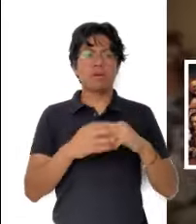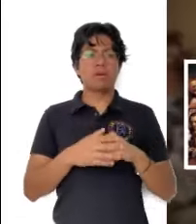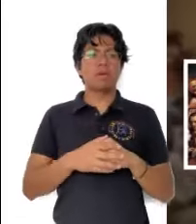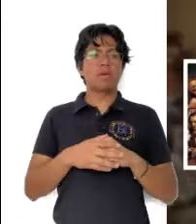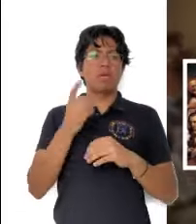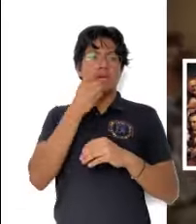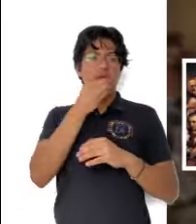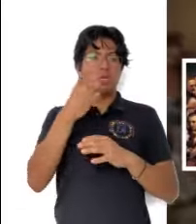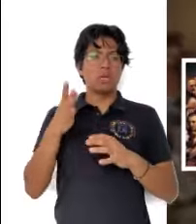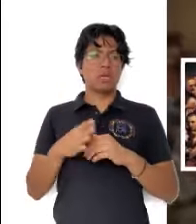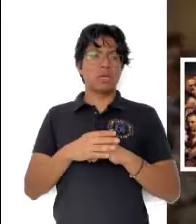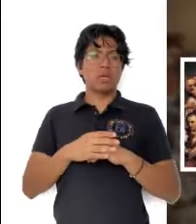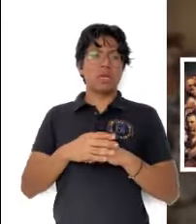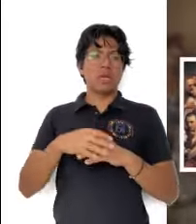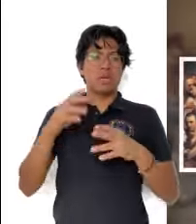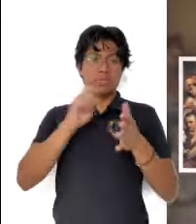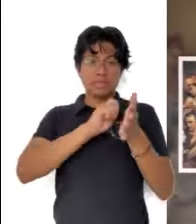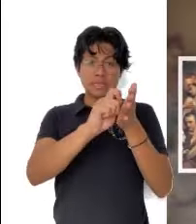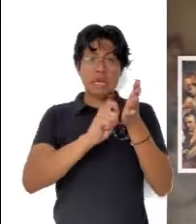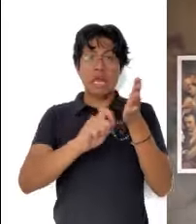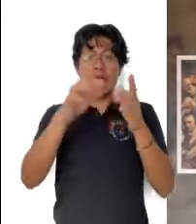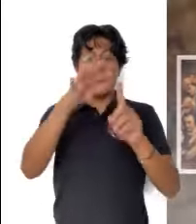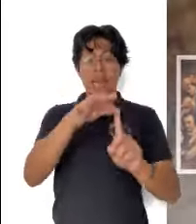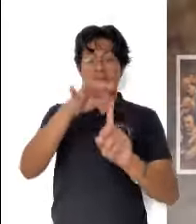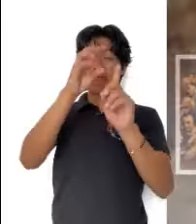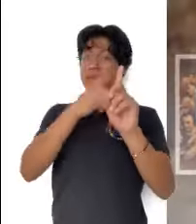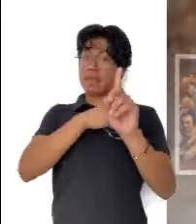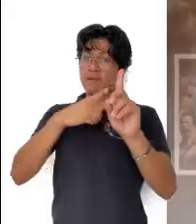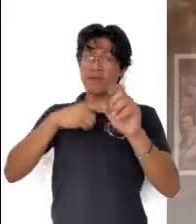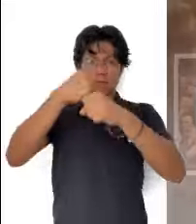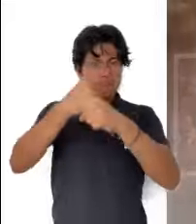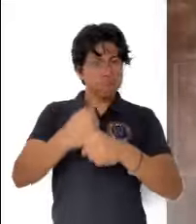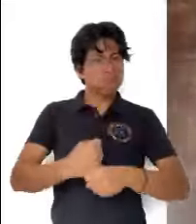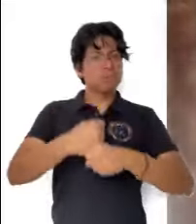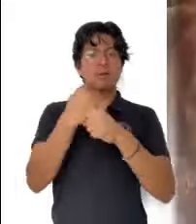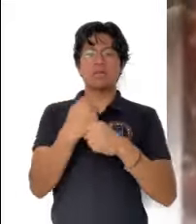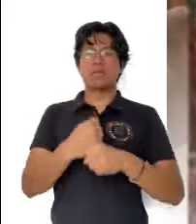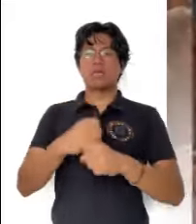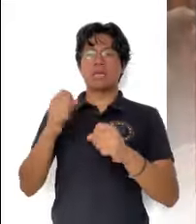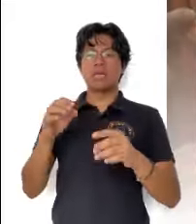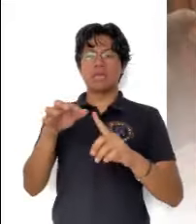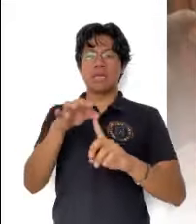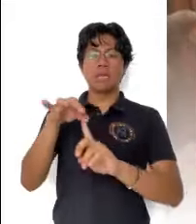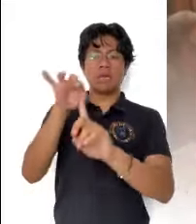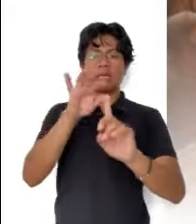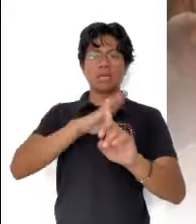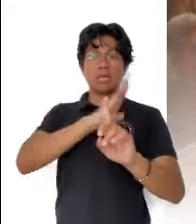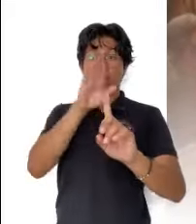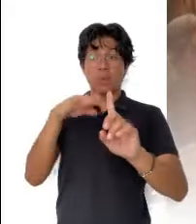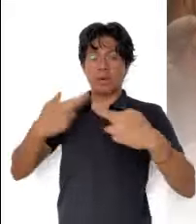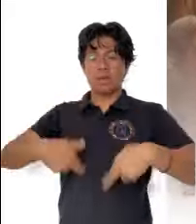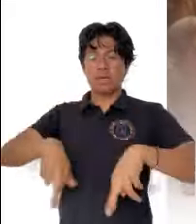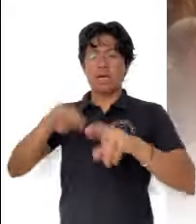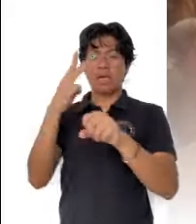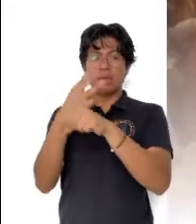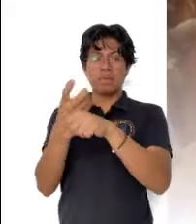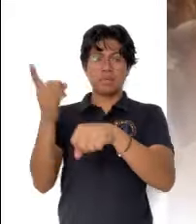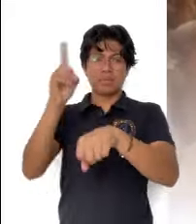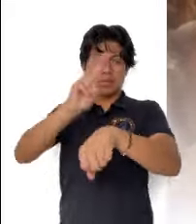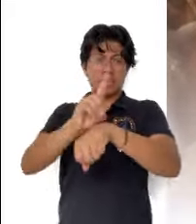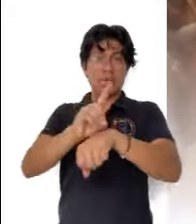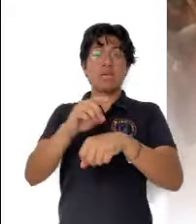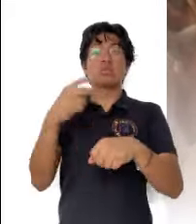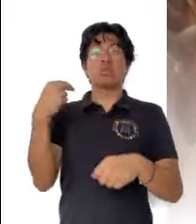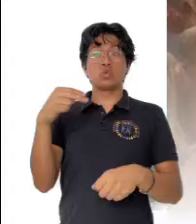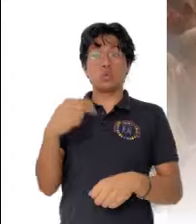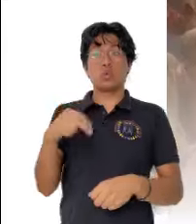Escrituras y les dijo, Está escrito que el Mesías tenía que padecer, y había de resucitar de entre los muertos al